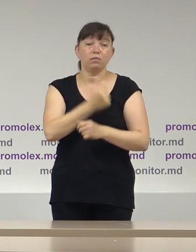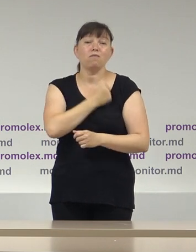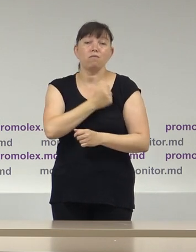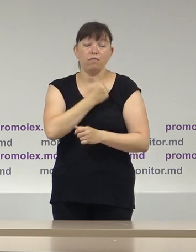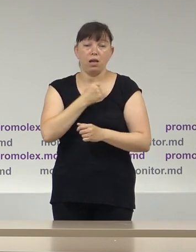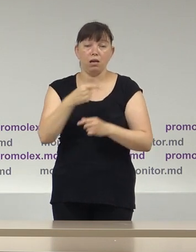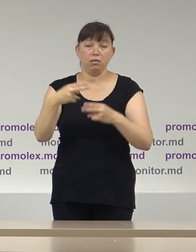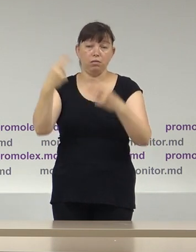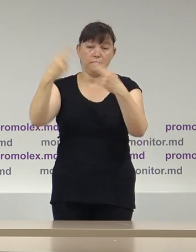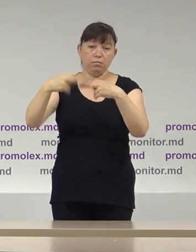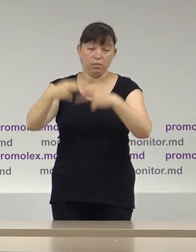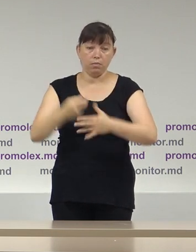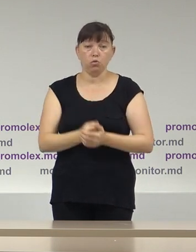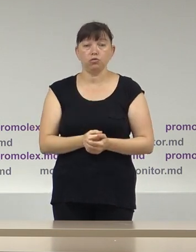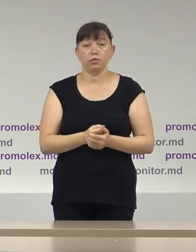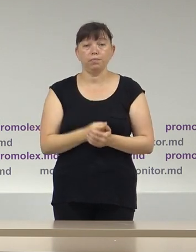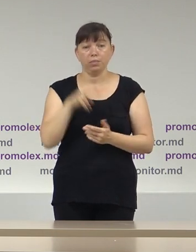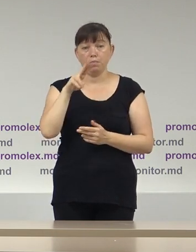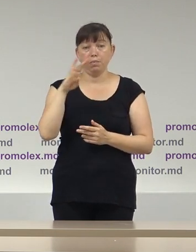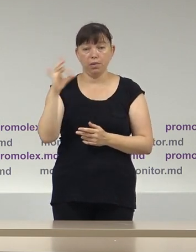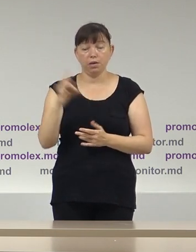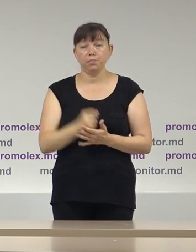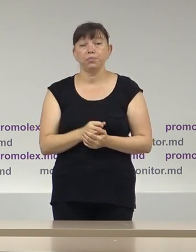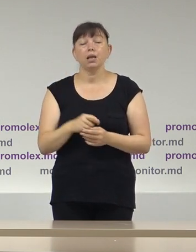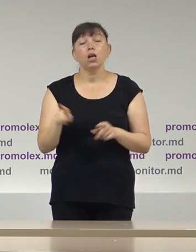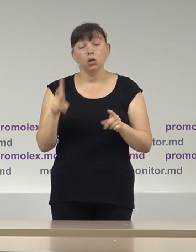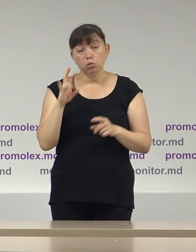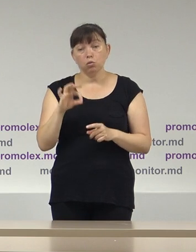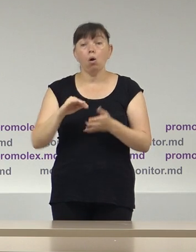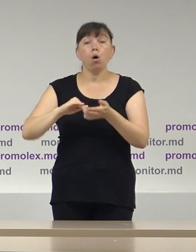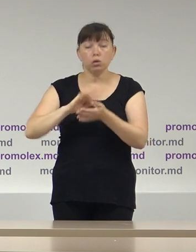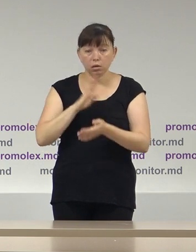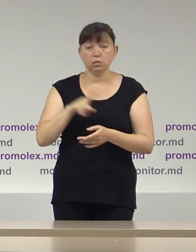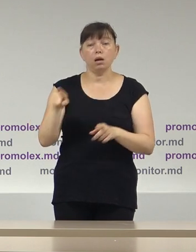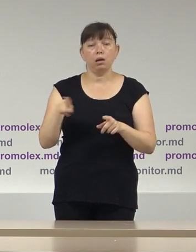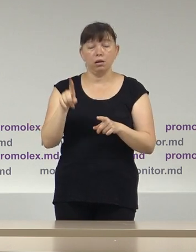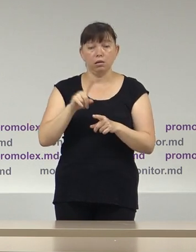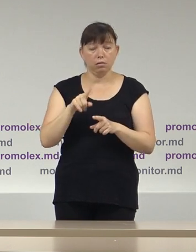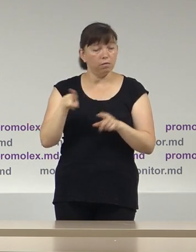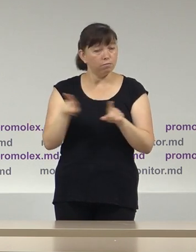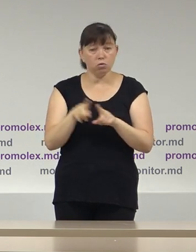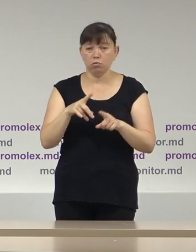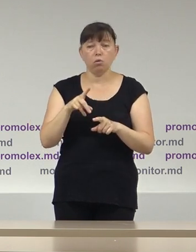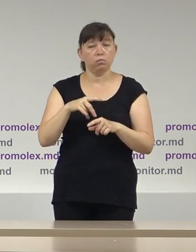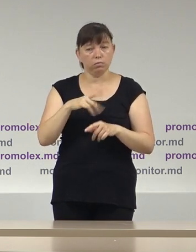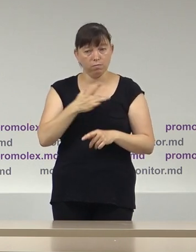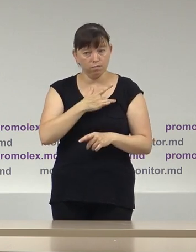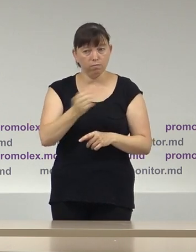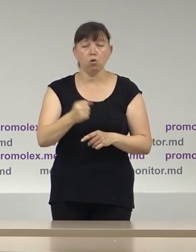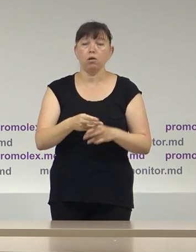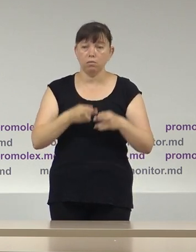ale regimului transnistrean. Totuși, dat fiind refuzul AUR de a abandona tentativa de a se deplasa în regiune,